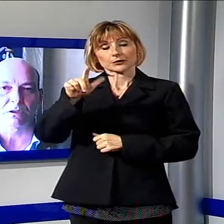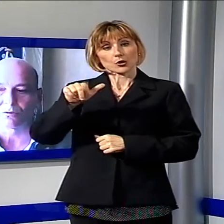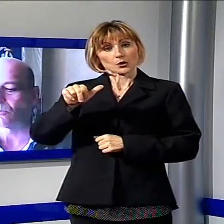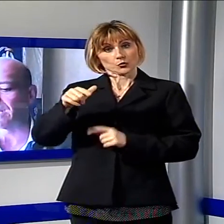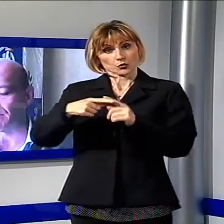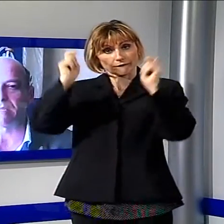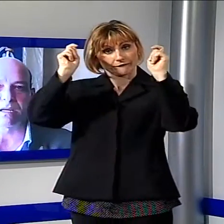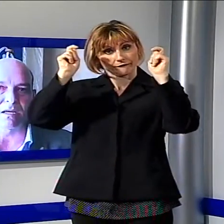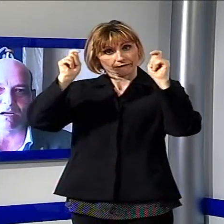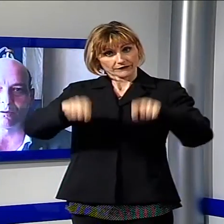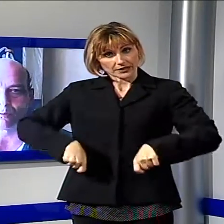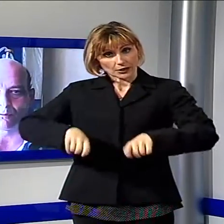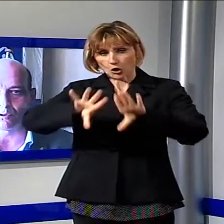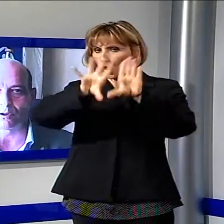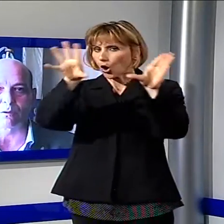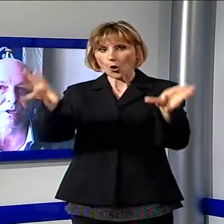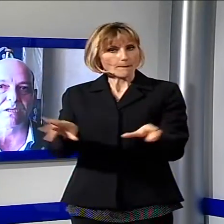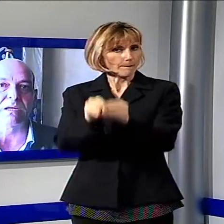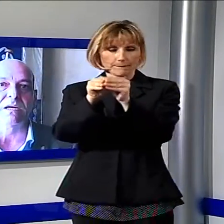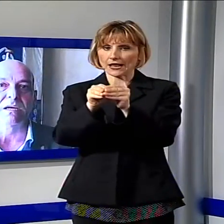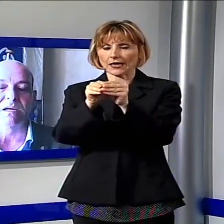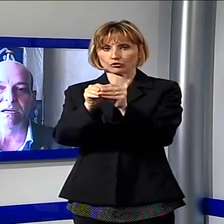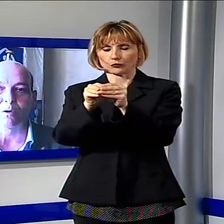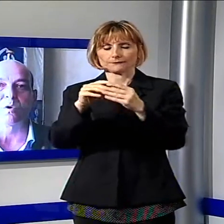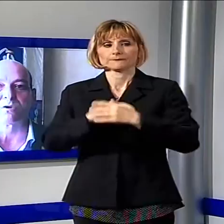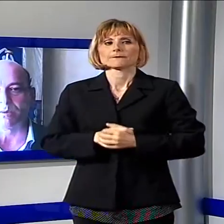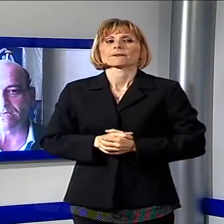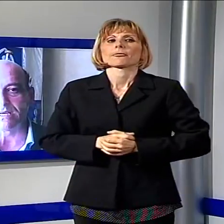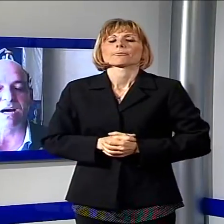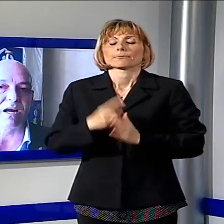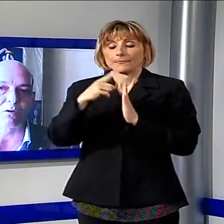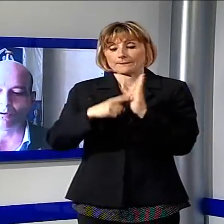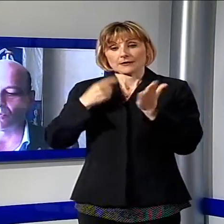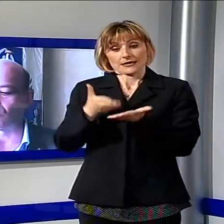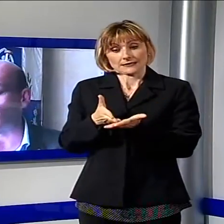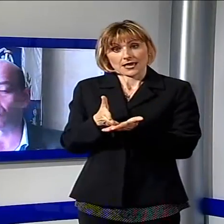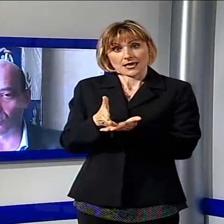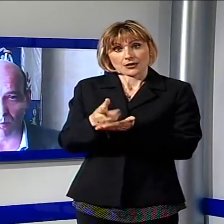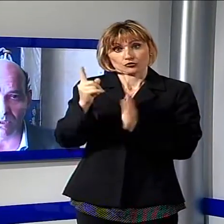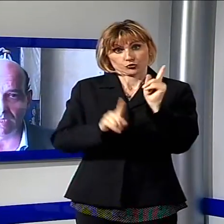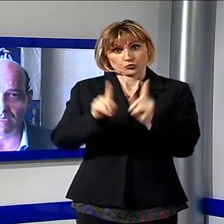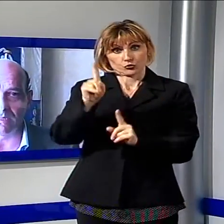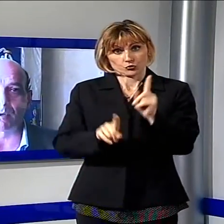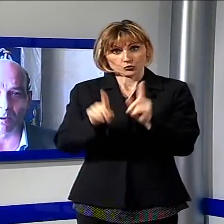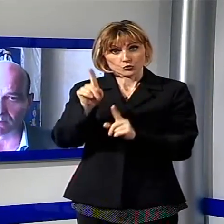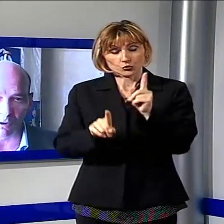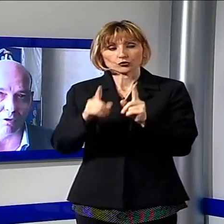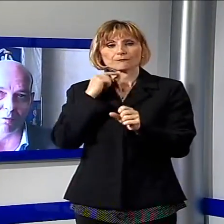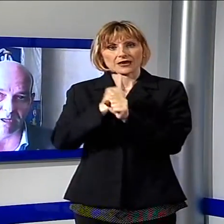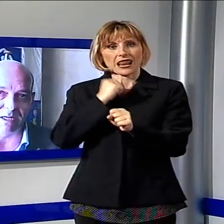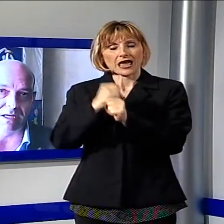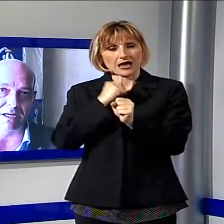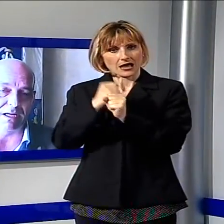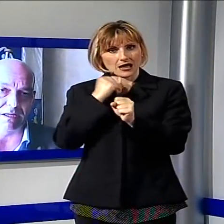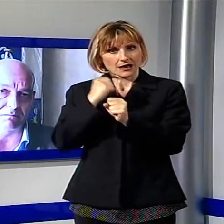totalmente nella loro funzione, quindi in questo mese svolgono il proprio lavoro